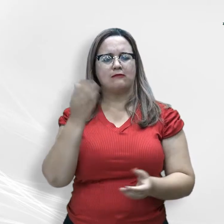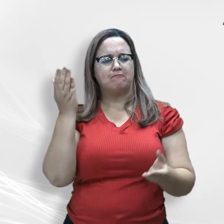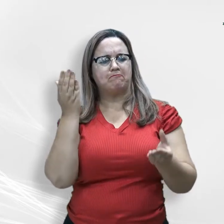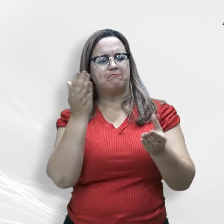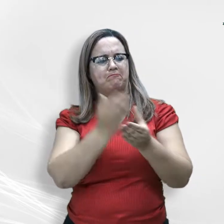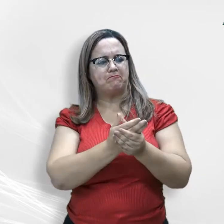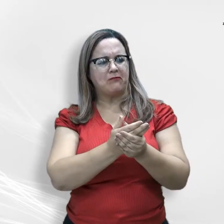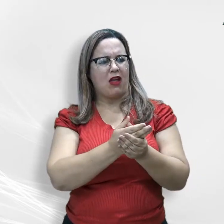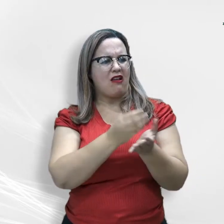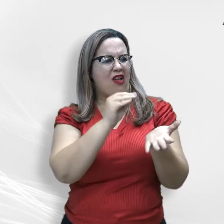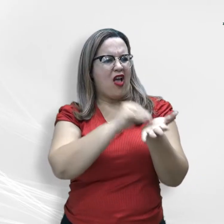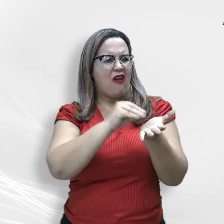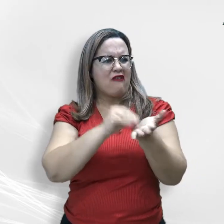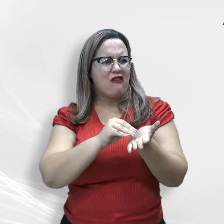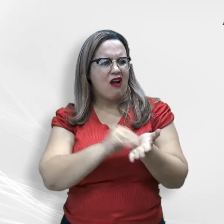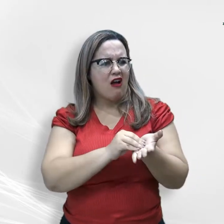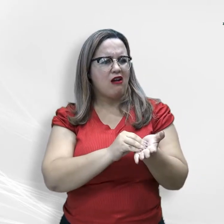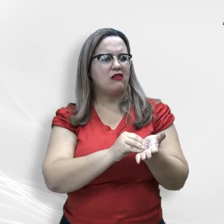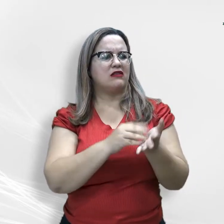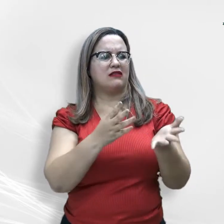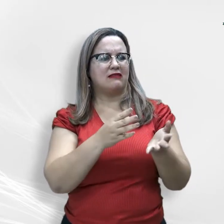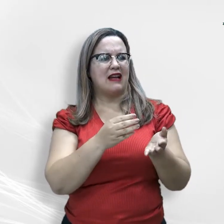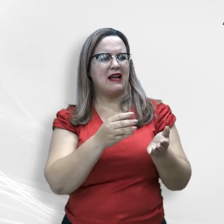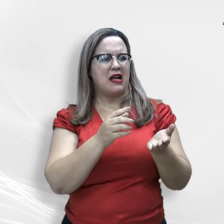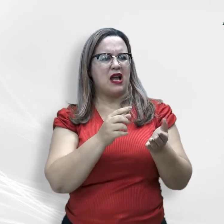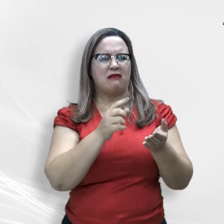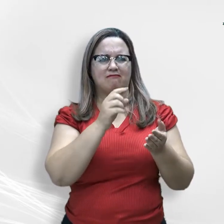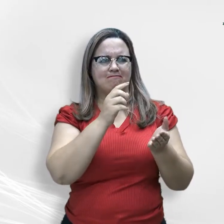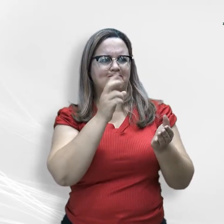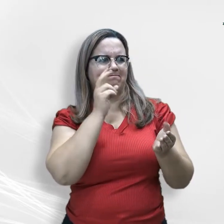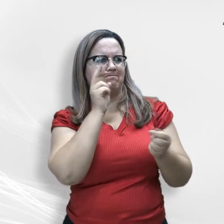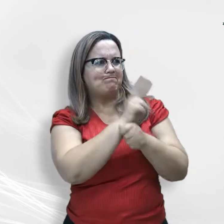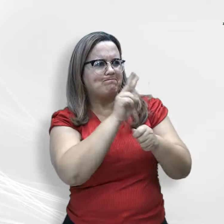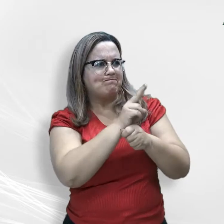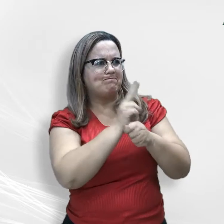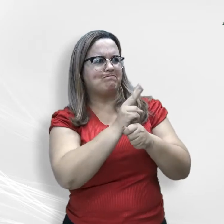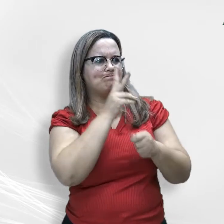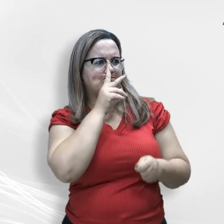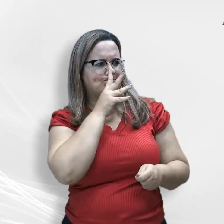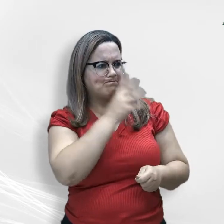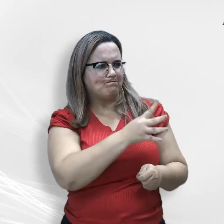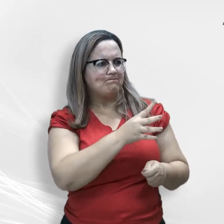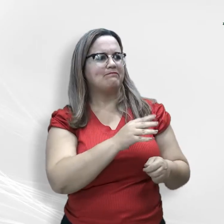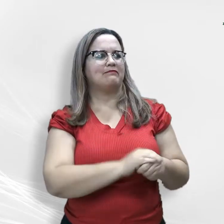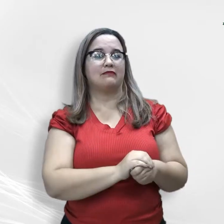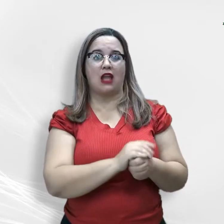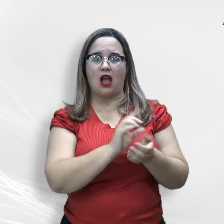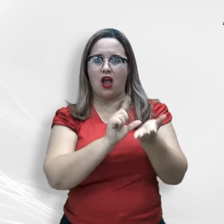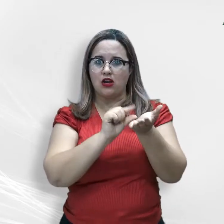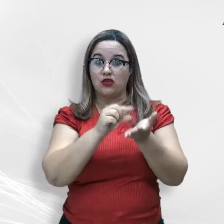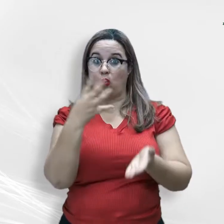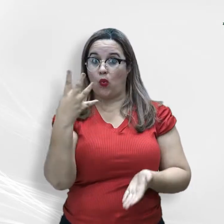inconstitucionalidade requerendo, em pedido liminar, a suspensão do parágrafo 4º da Lei Estadual nº 11